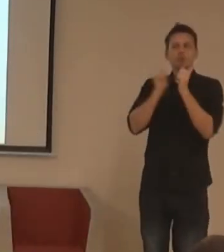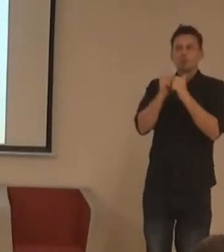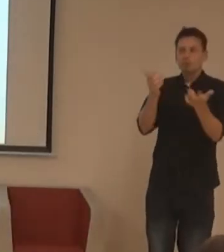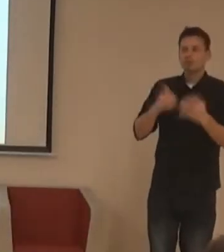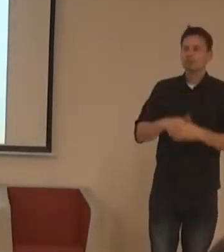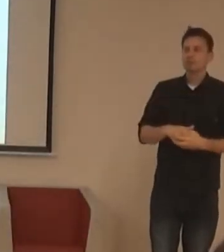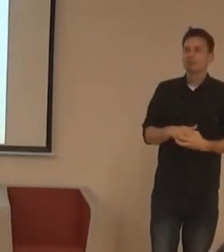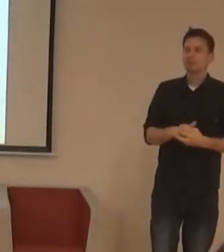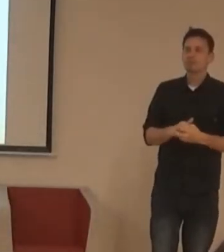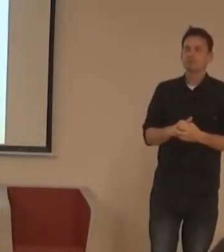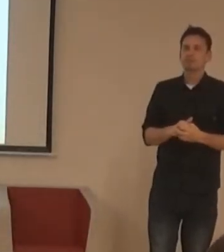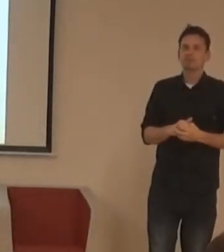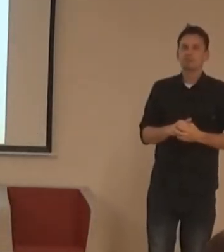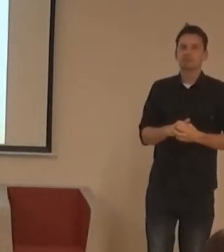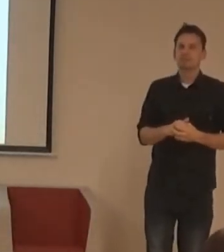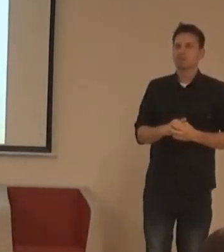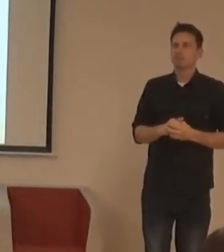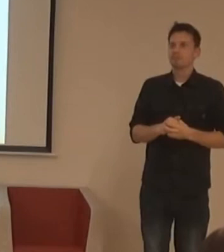Potřebuje to mítka?